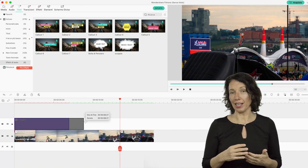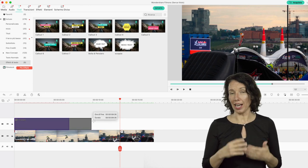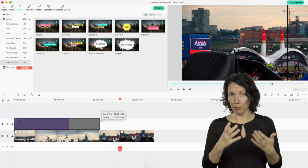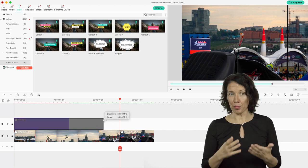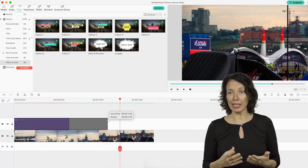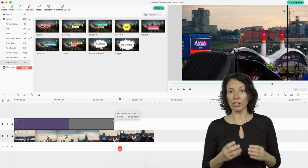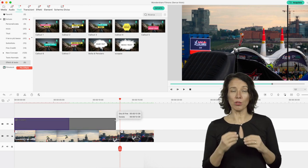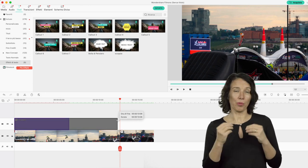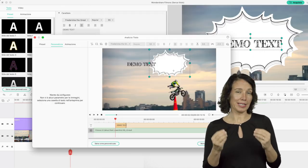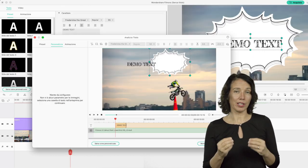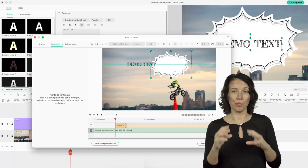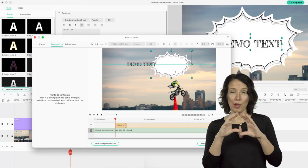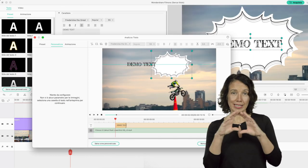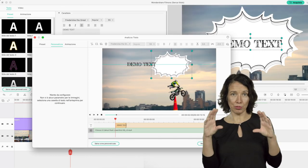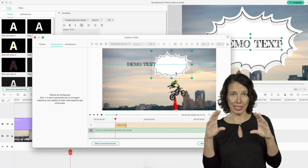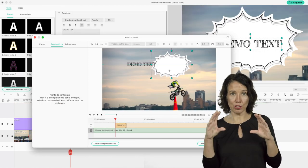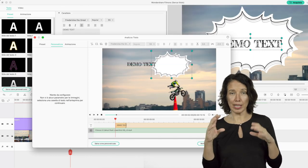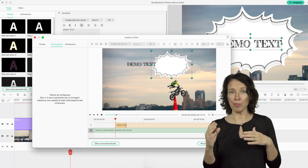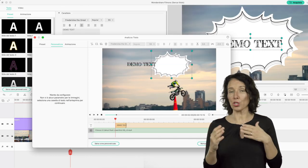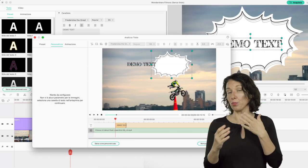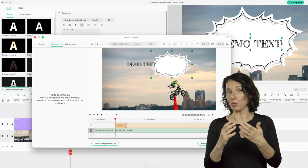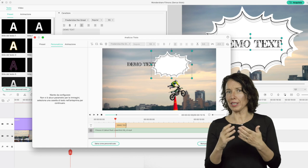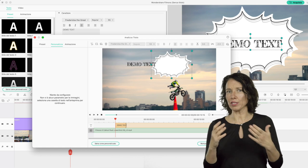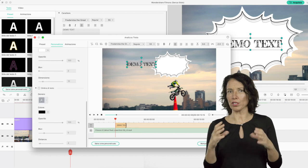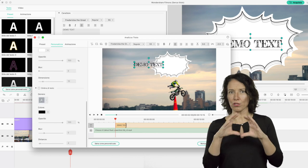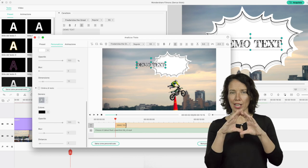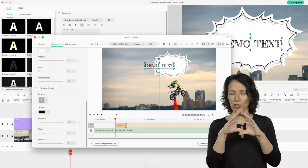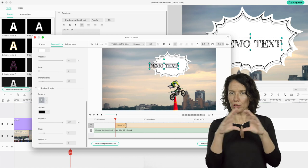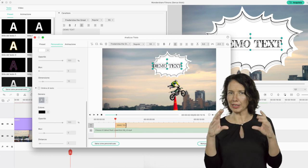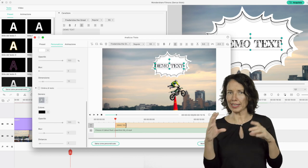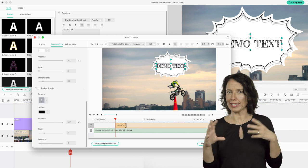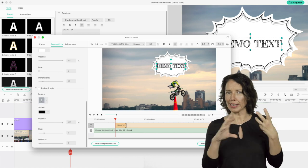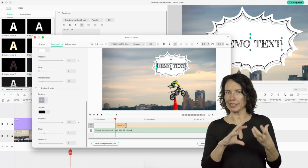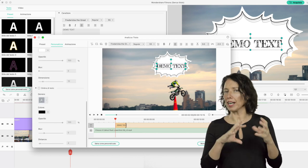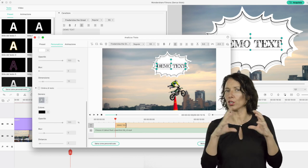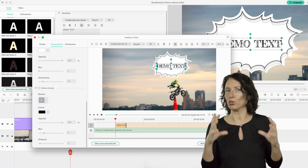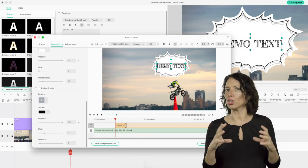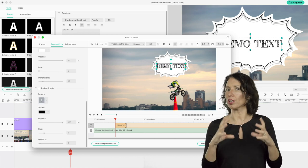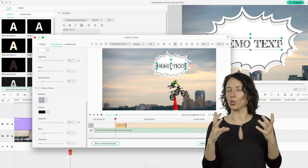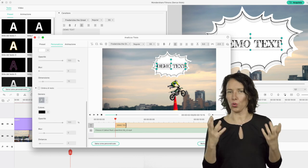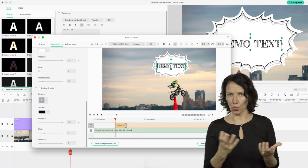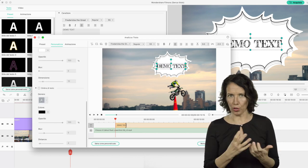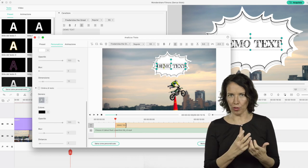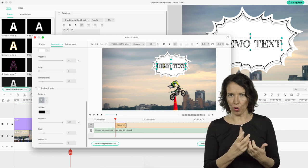movimento, può essere un testo semplice oppure un testo associato a un'etichetta, rettangolo, cerchio, quello che vuoi.